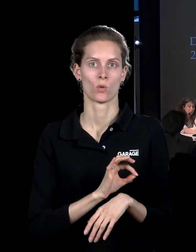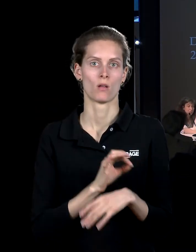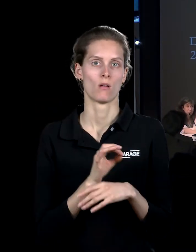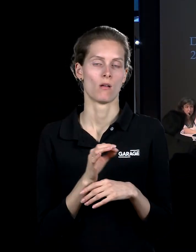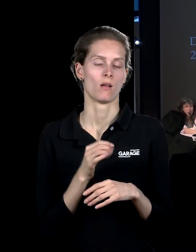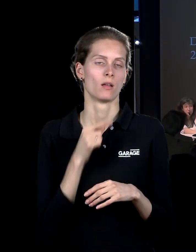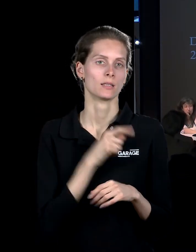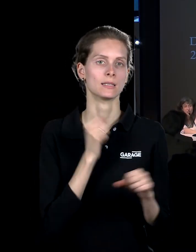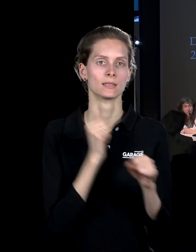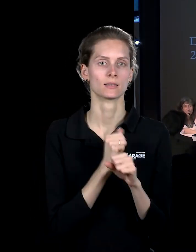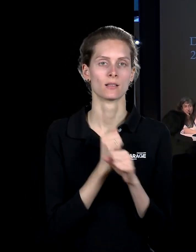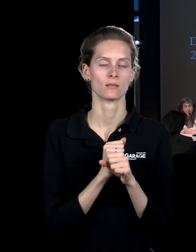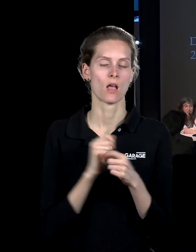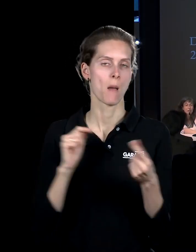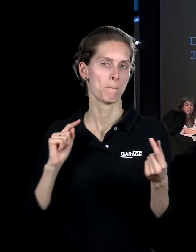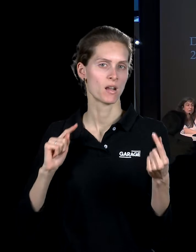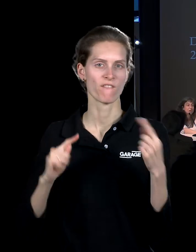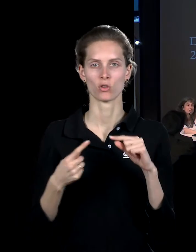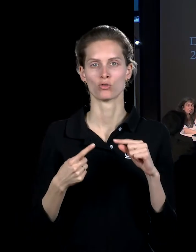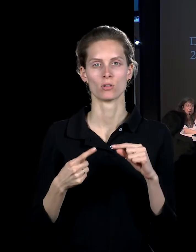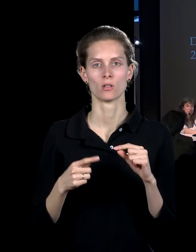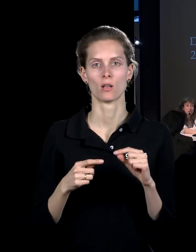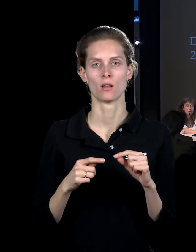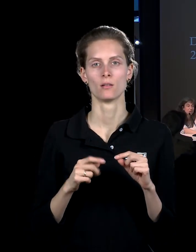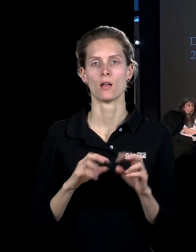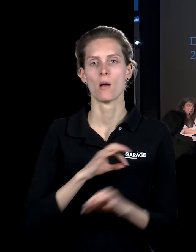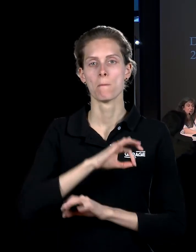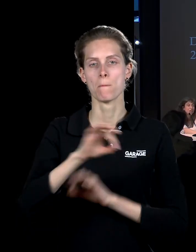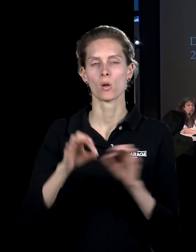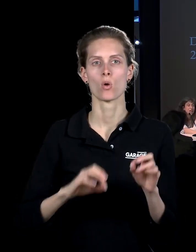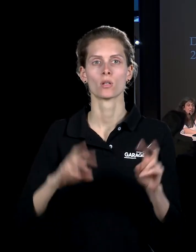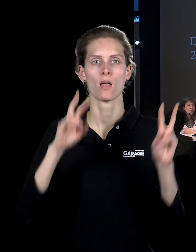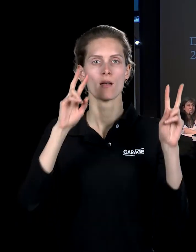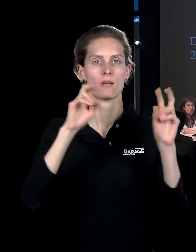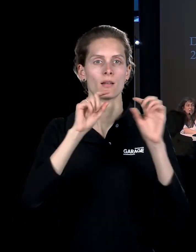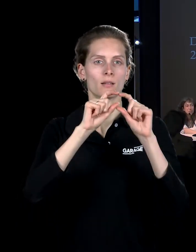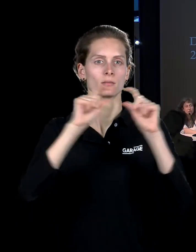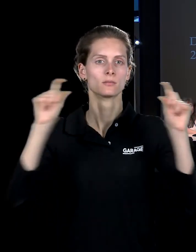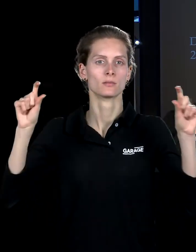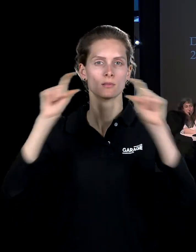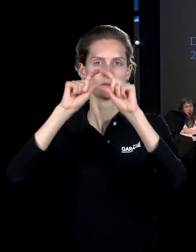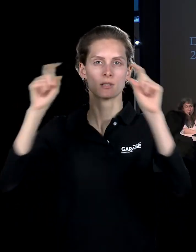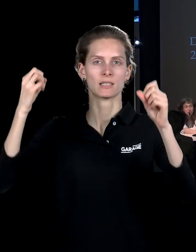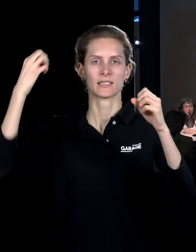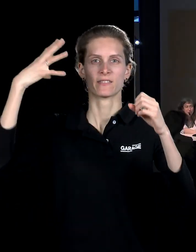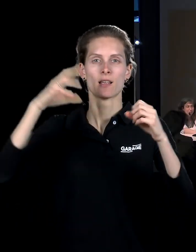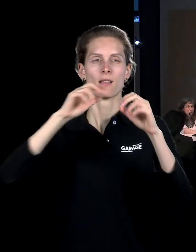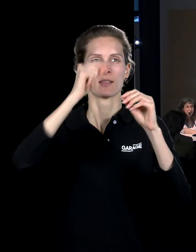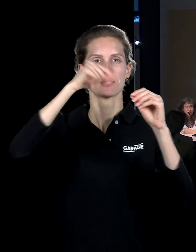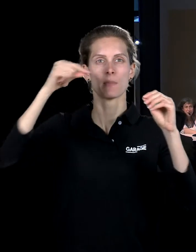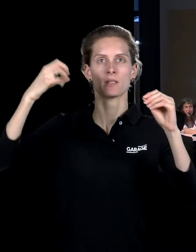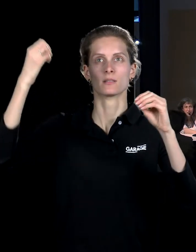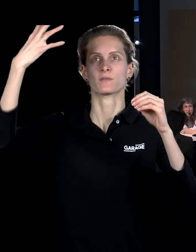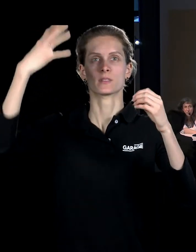проект надписей, на таких светящихся надписи. Мне не принадлежит 433